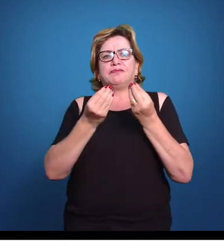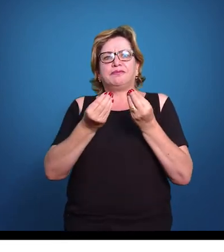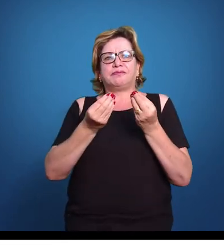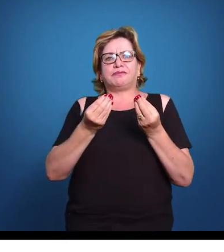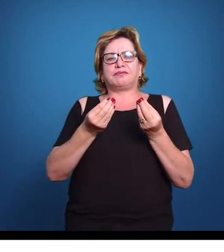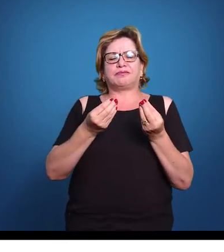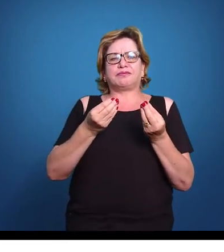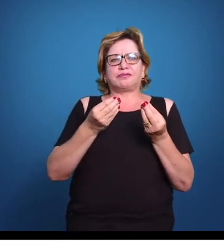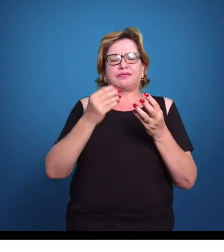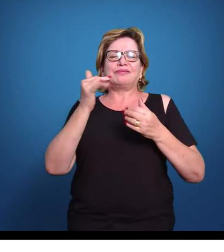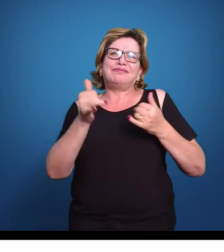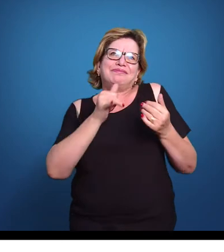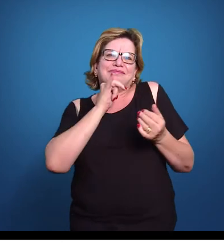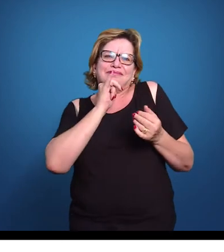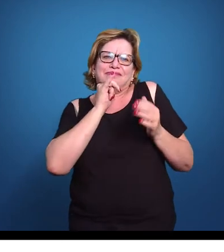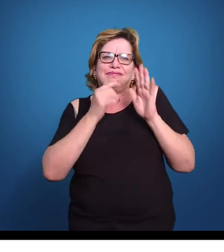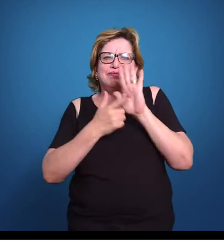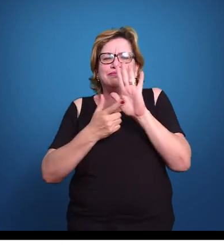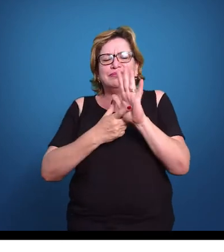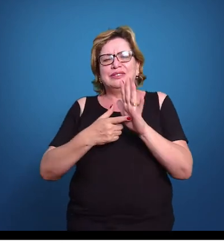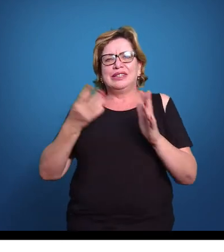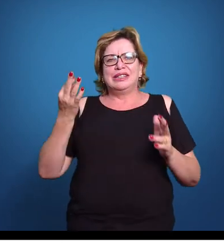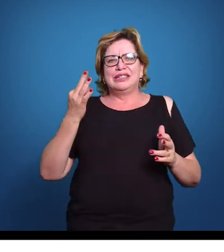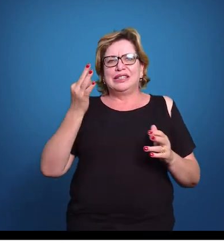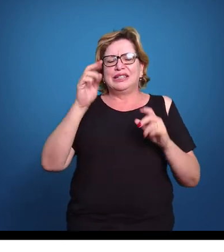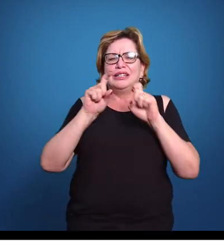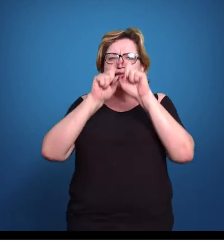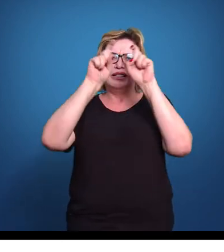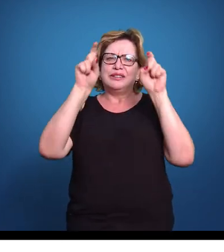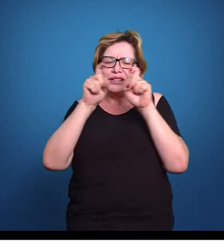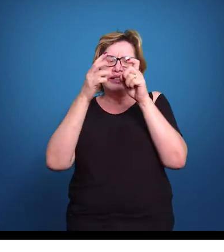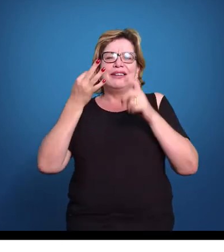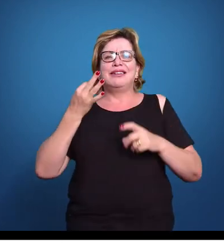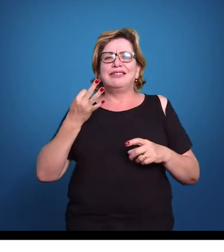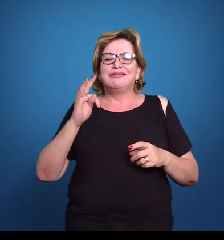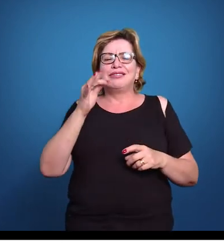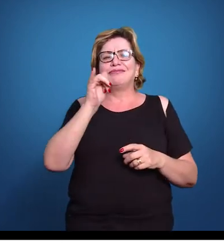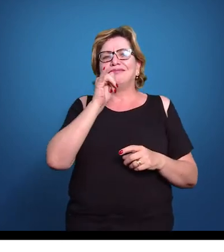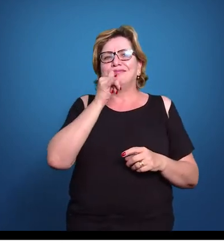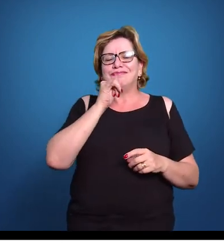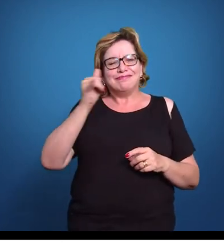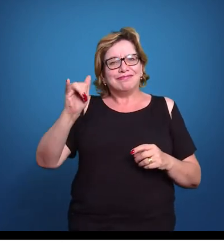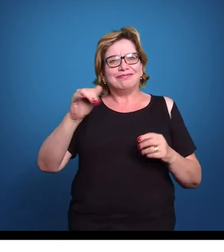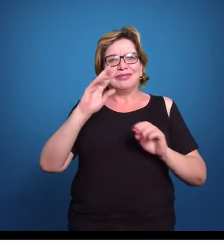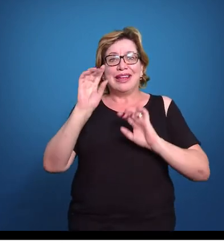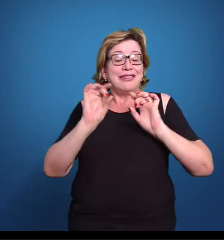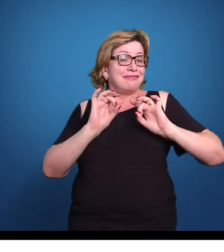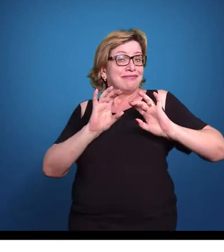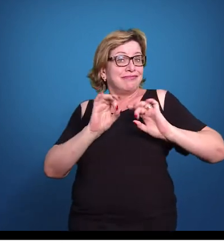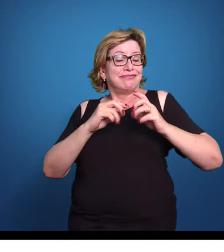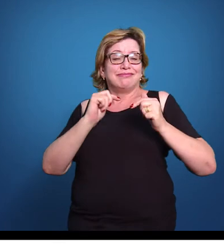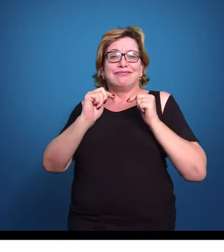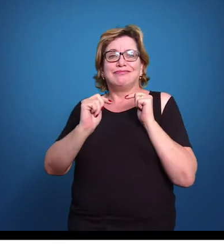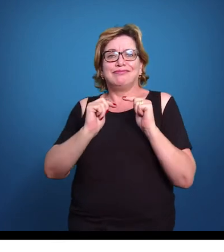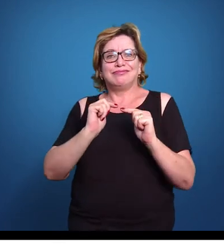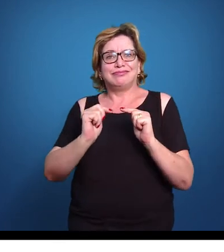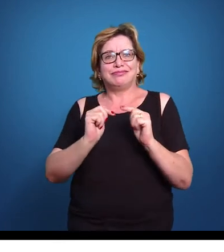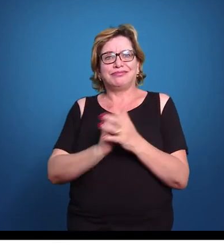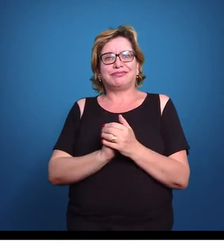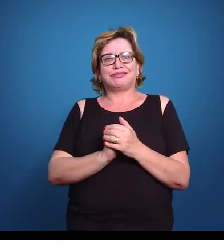vamos exemplificar, um técnico em informática, um técnico em eletricidade, ele trabalha numa área específica da atividade